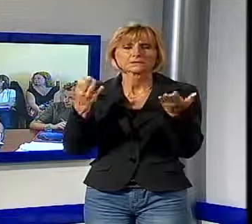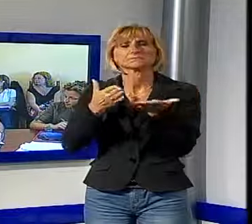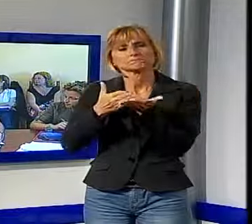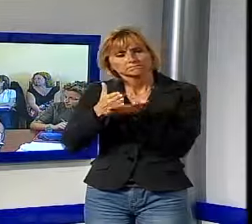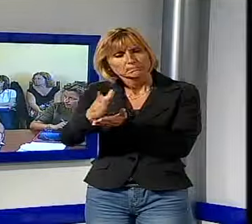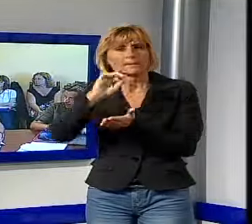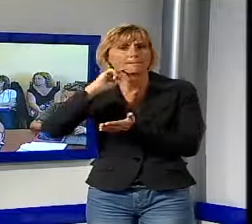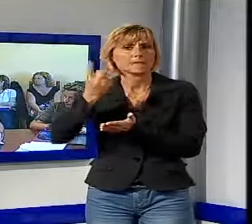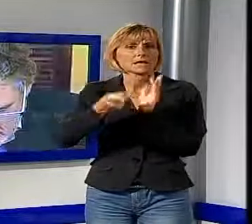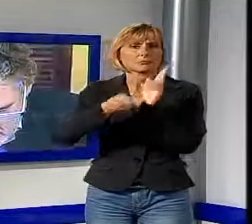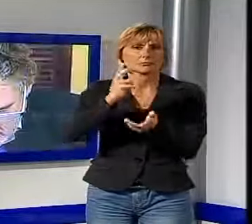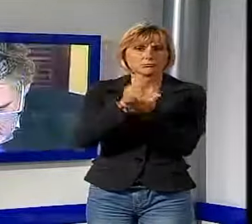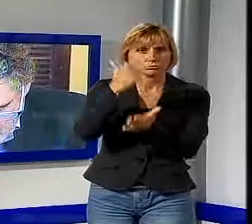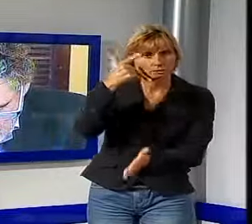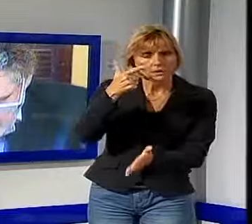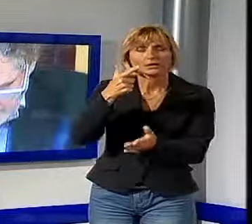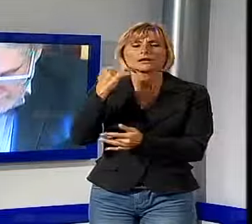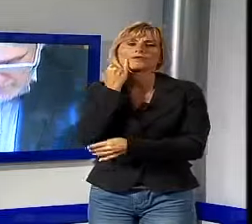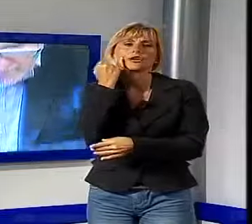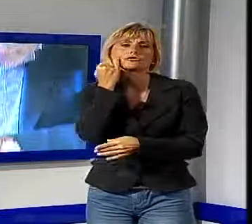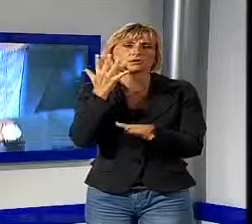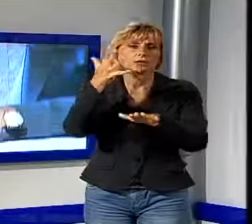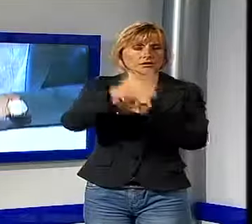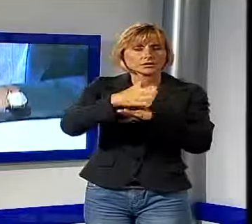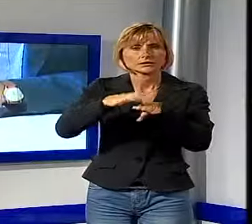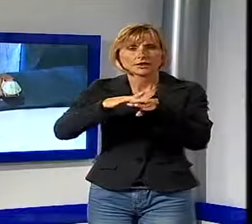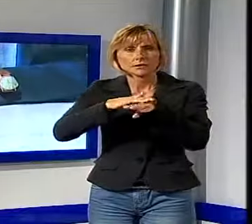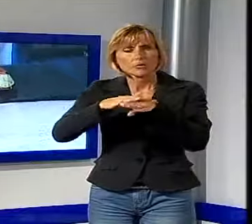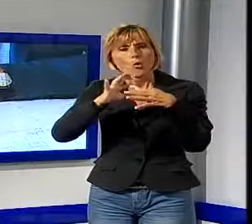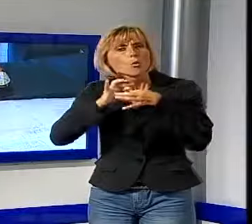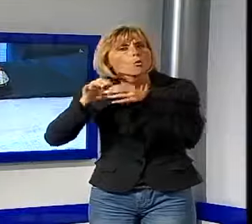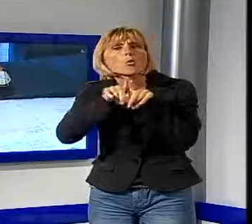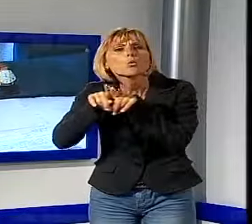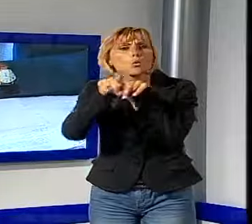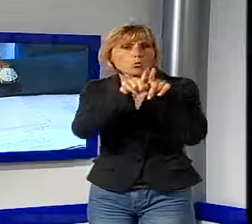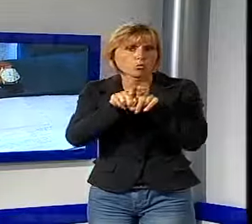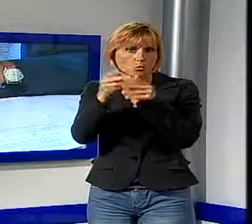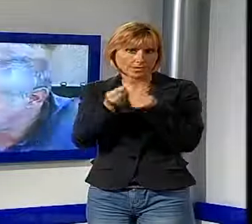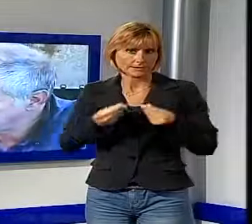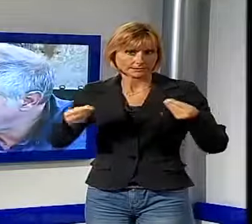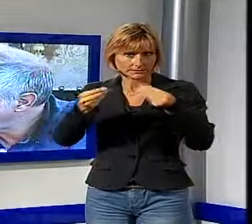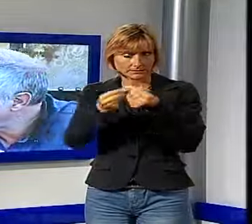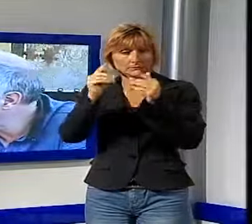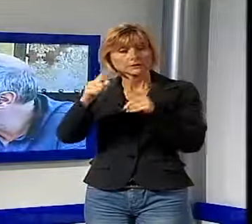per facilitare l'accesso ai servizi e per rendere questi ultimi uniformi sull'intero territorio. La prossima riunione della